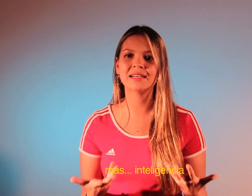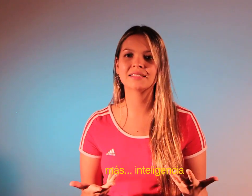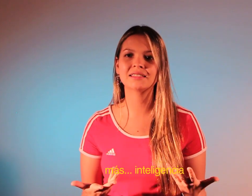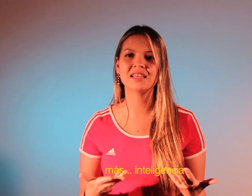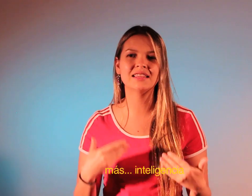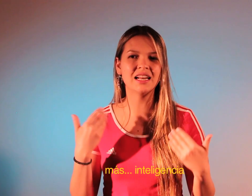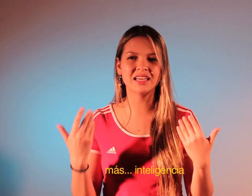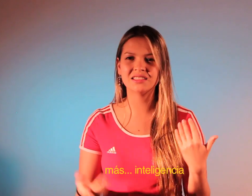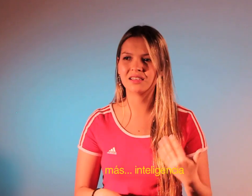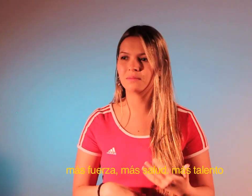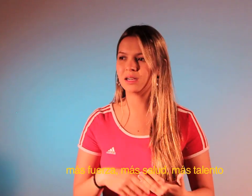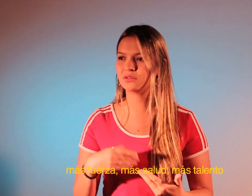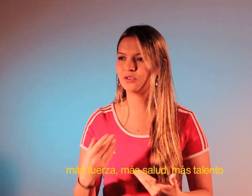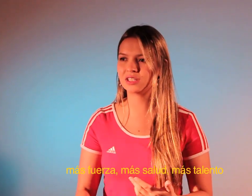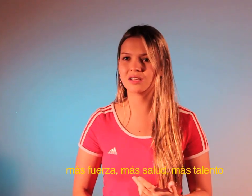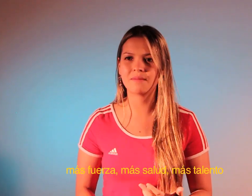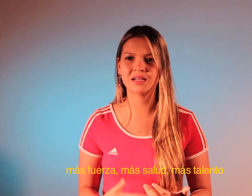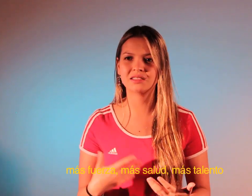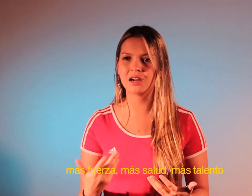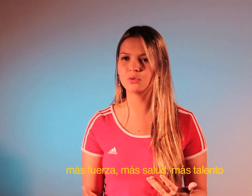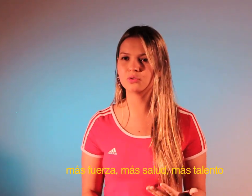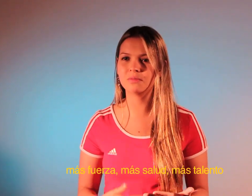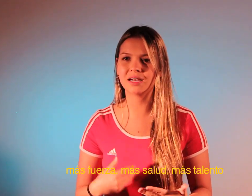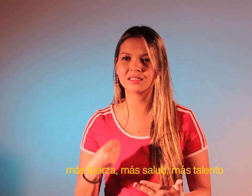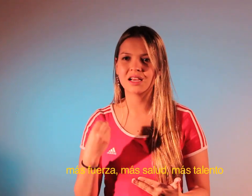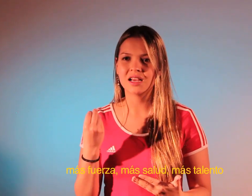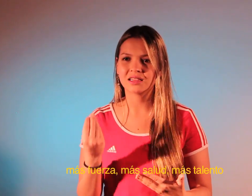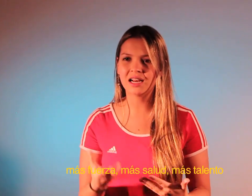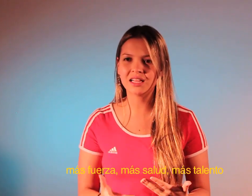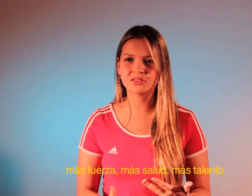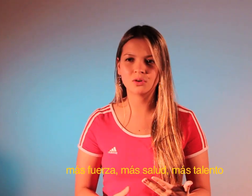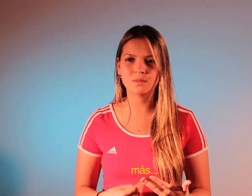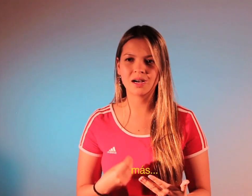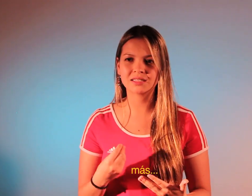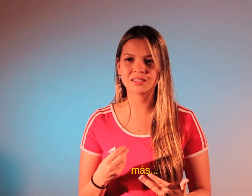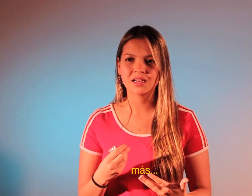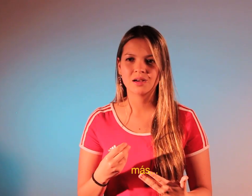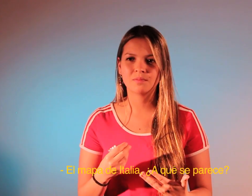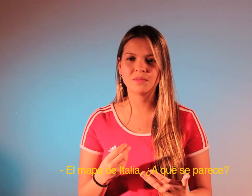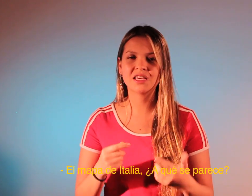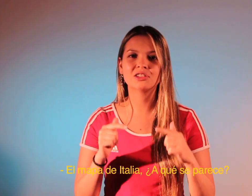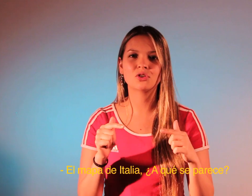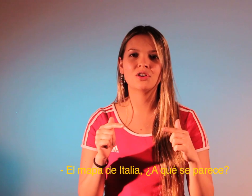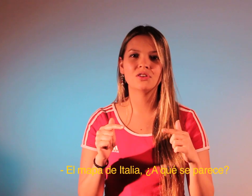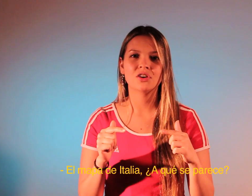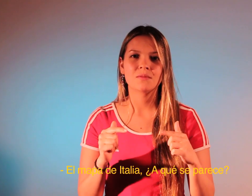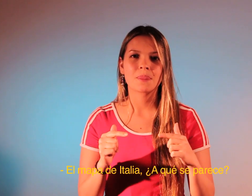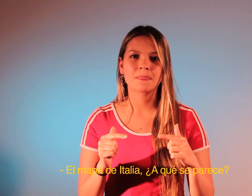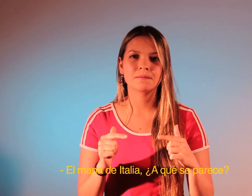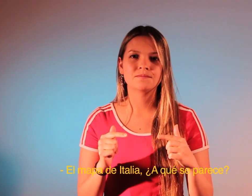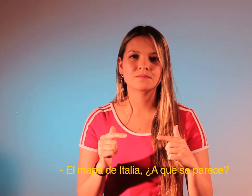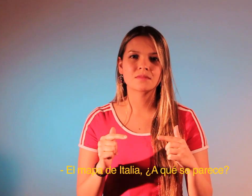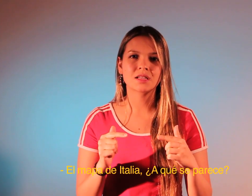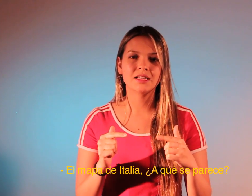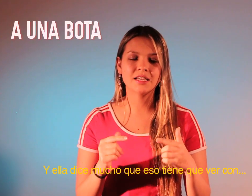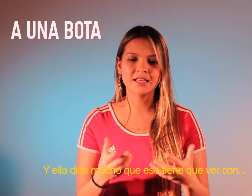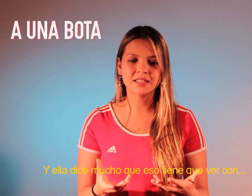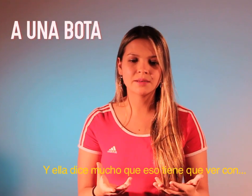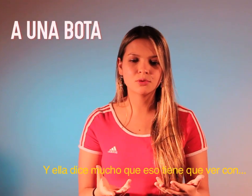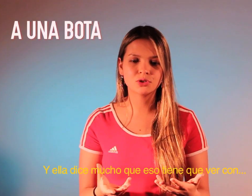inteligencia, más fuerza, más salud, más talento, más... ¿El mapa de Italia a qué se parece? Y ella dice mucho